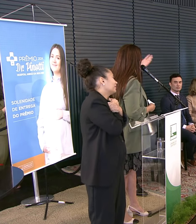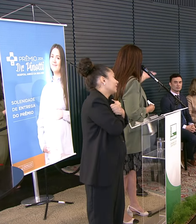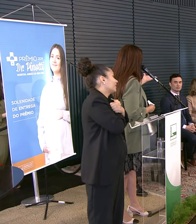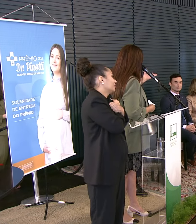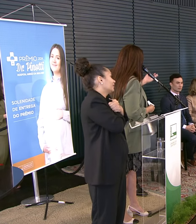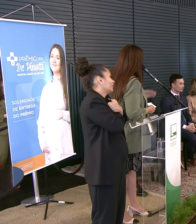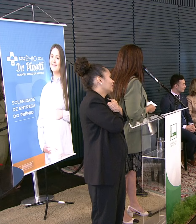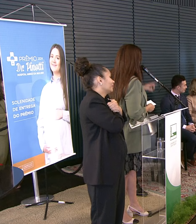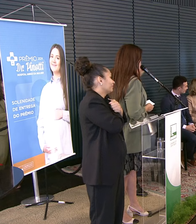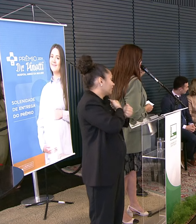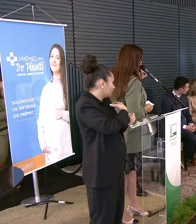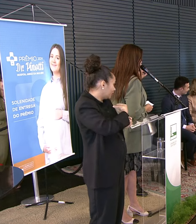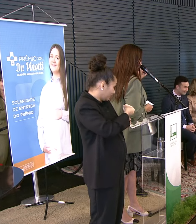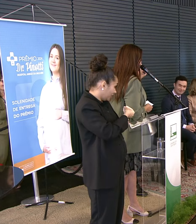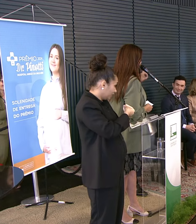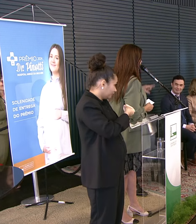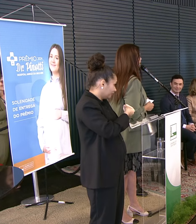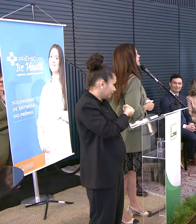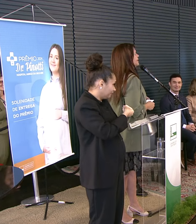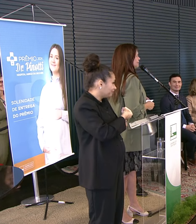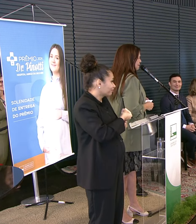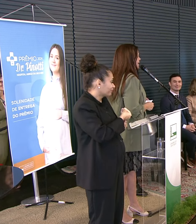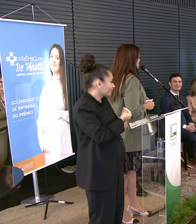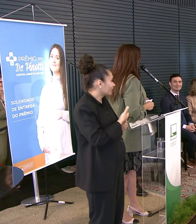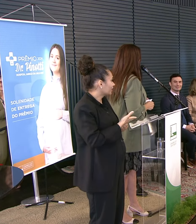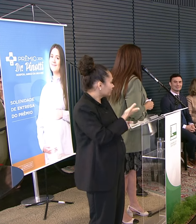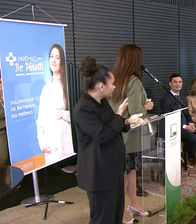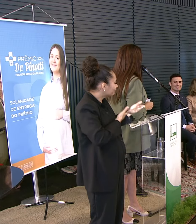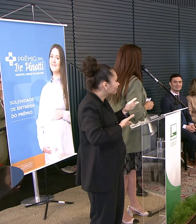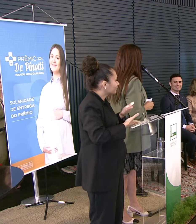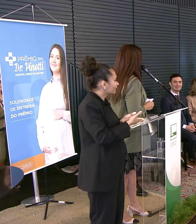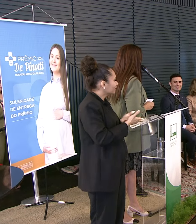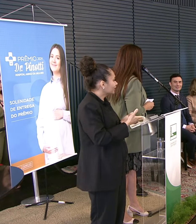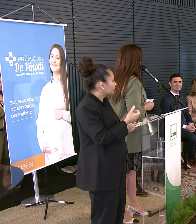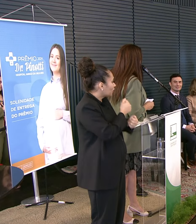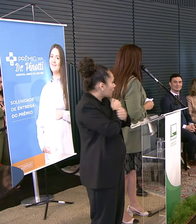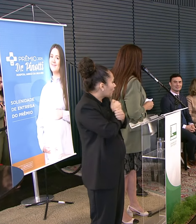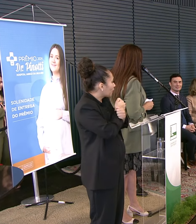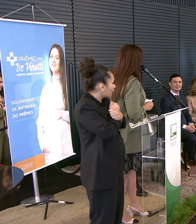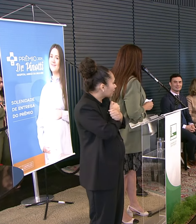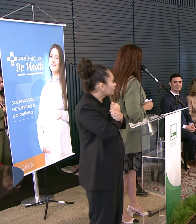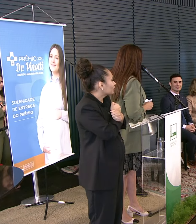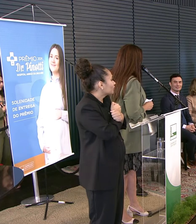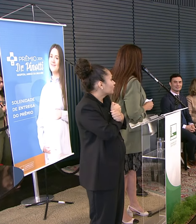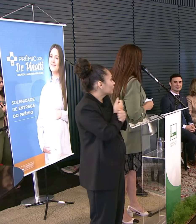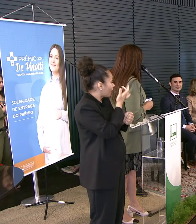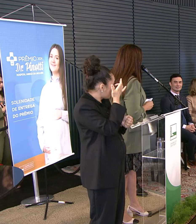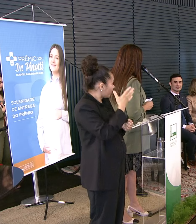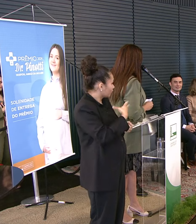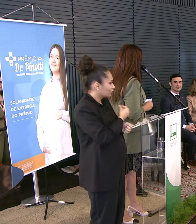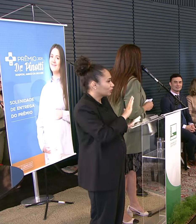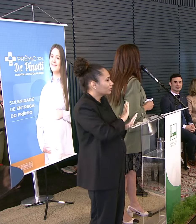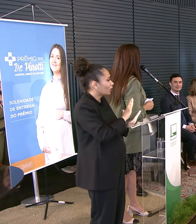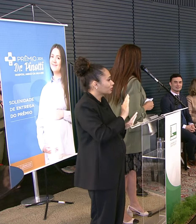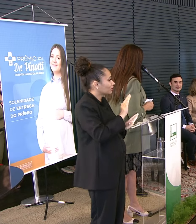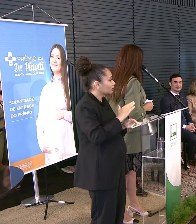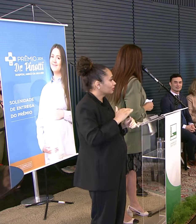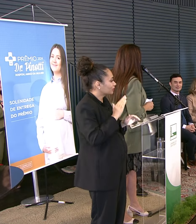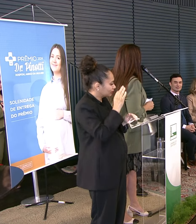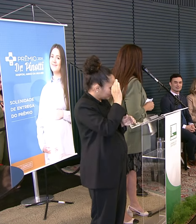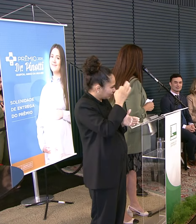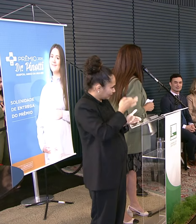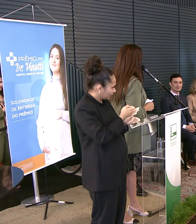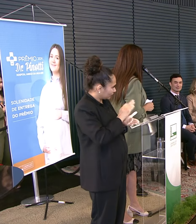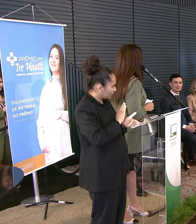de filha Para filha Não é fácil ser filha Mas meu abraço De filha para filha Eu tenho certeza Que você honra Todos os dias O